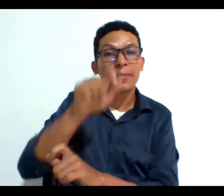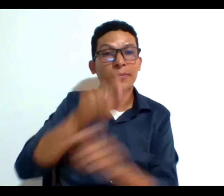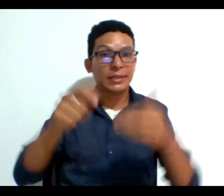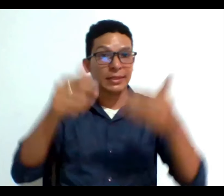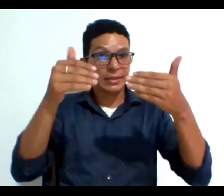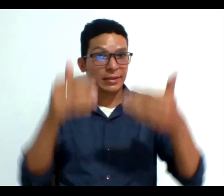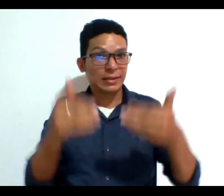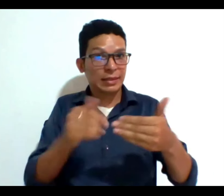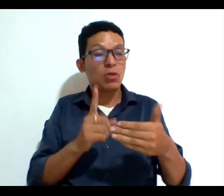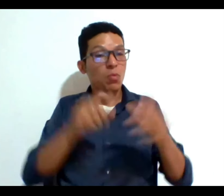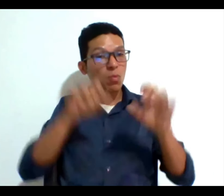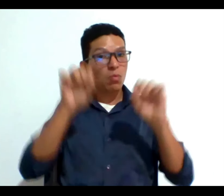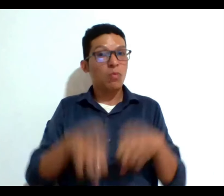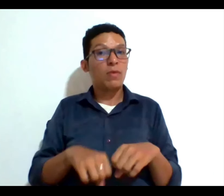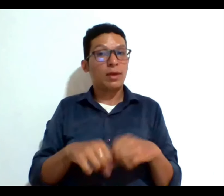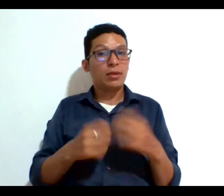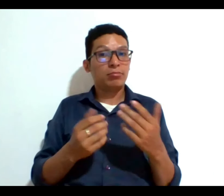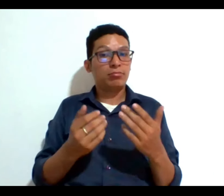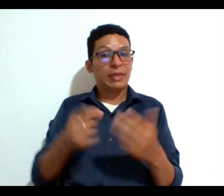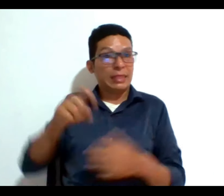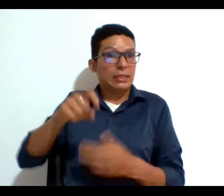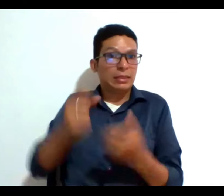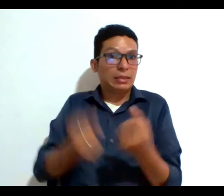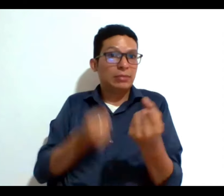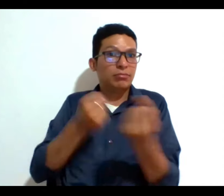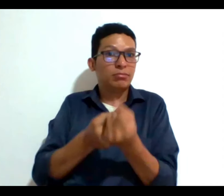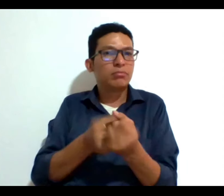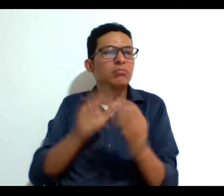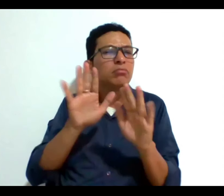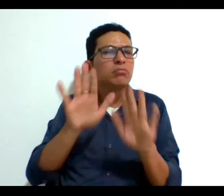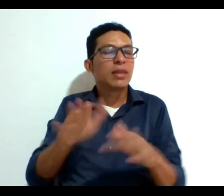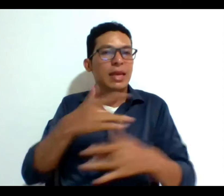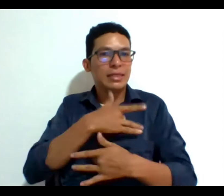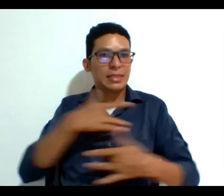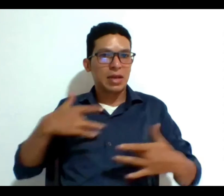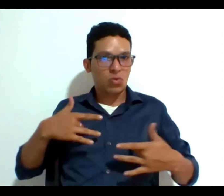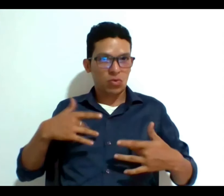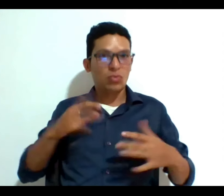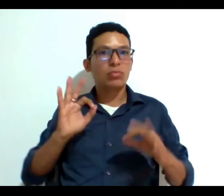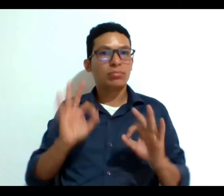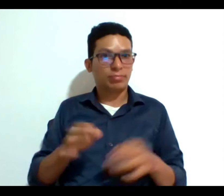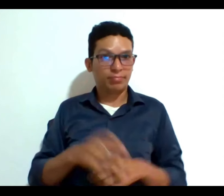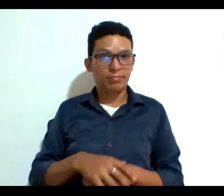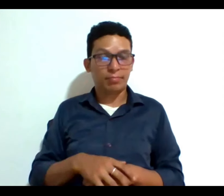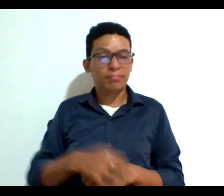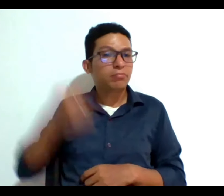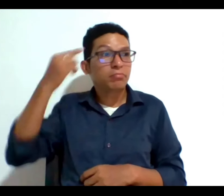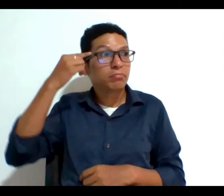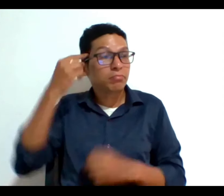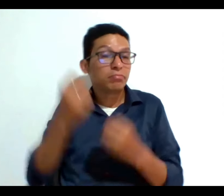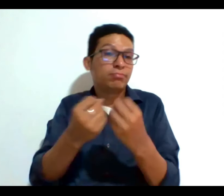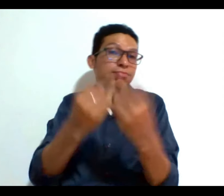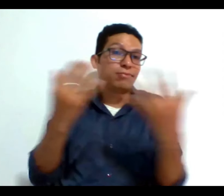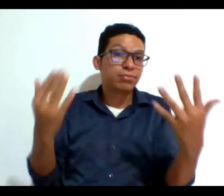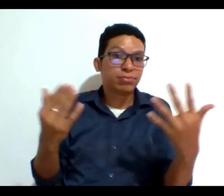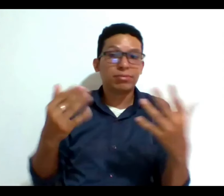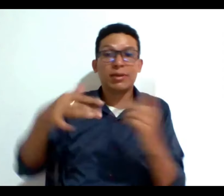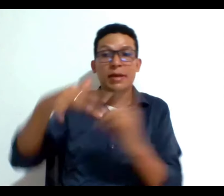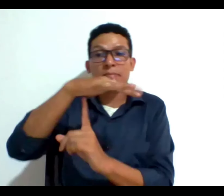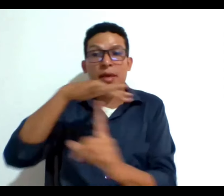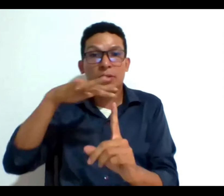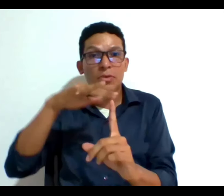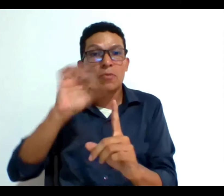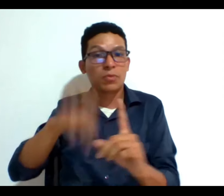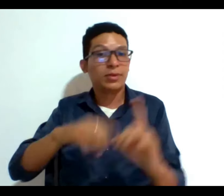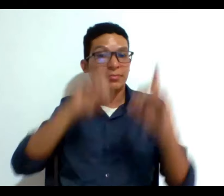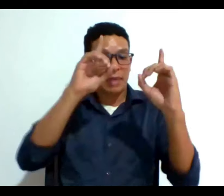pueden requerir ese apoyo que es el ámbito de la salud de la toma de decisiones en salud pero piensen que hay otros muchísimos ámbitos donde las personas toman